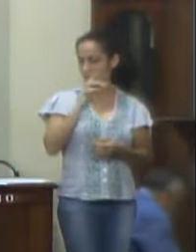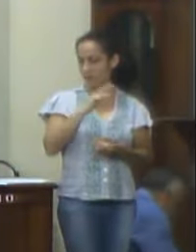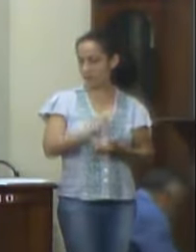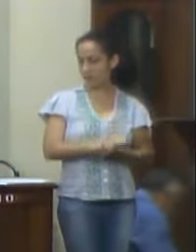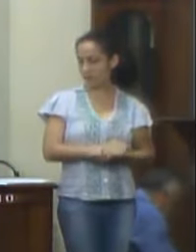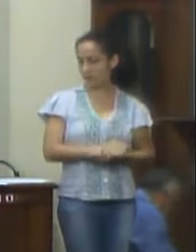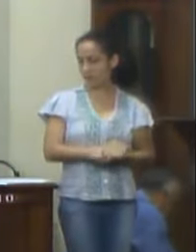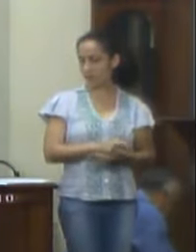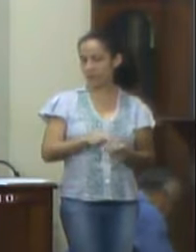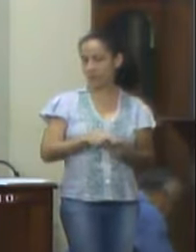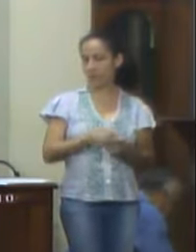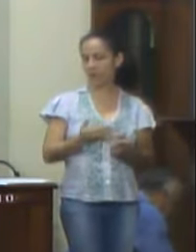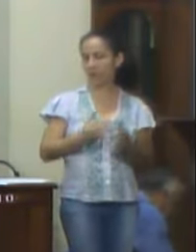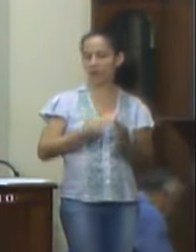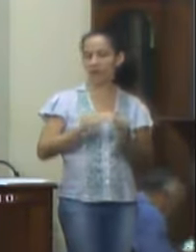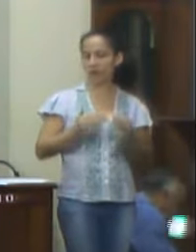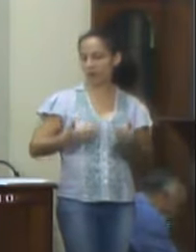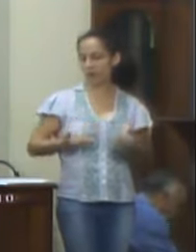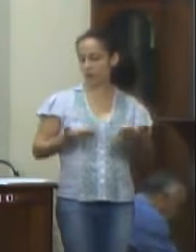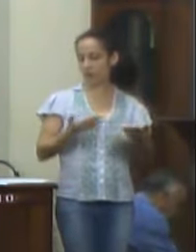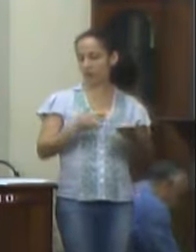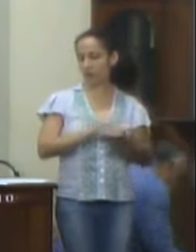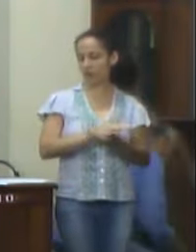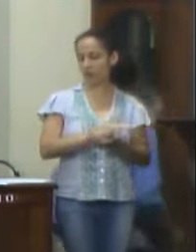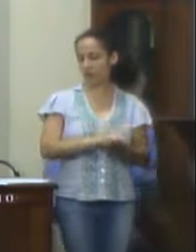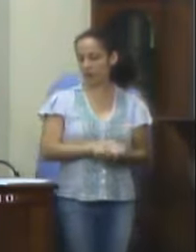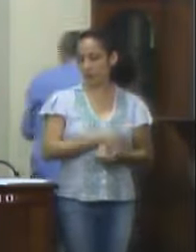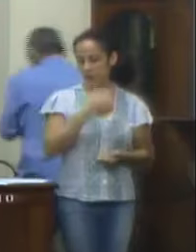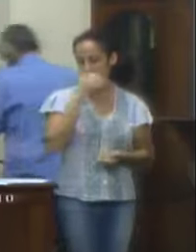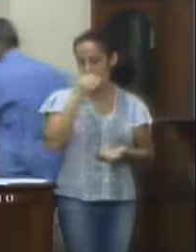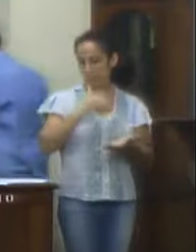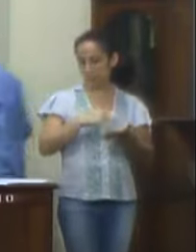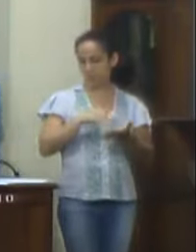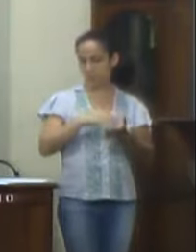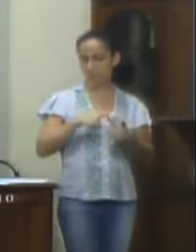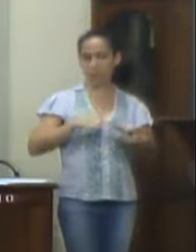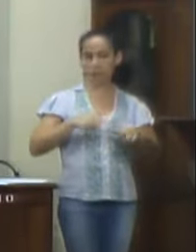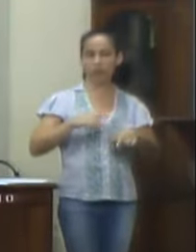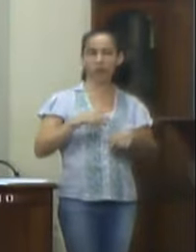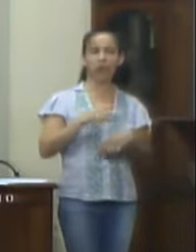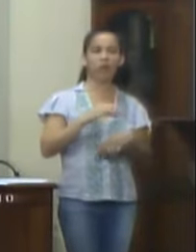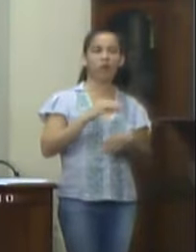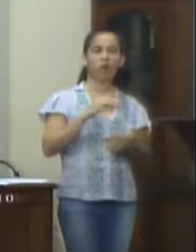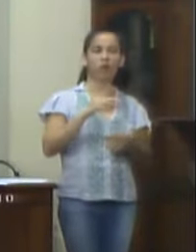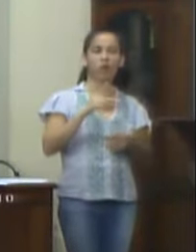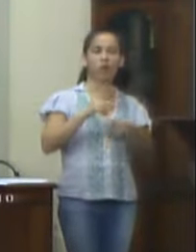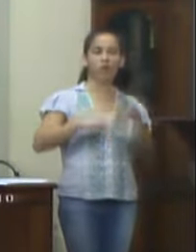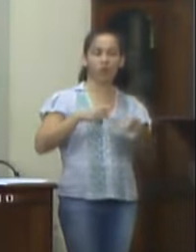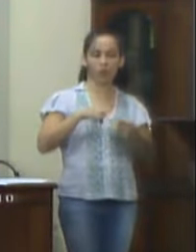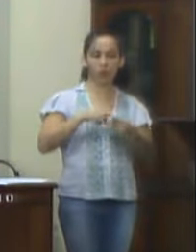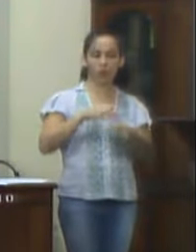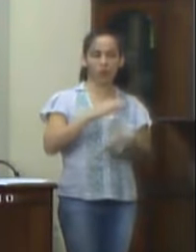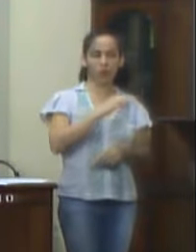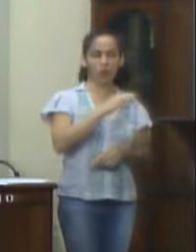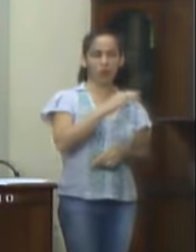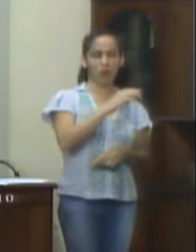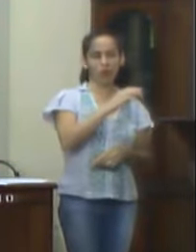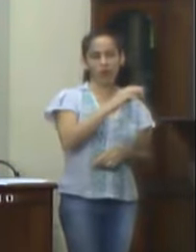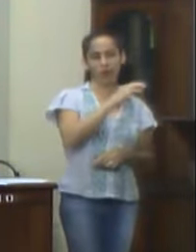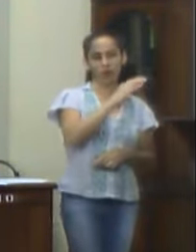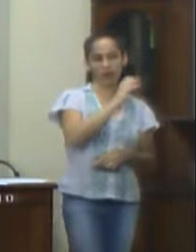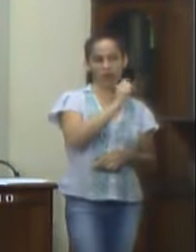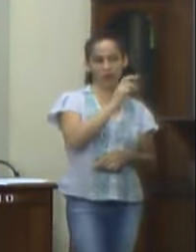Vasconcelos, no uso de suas prerrogativas na forma regimental, ouvido do outro plenário desta casa legislativa, requer o encaminhamento da presente indicação